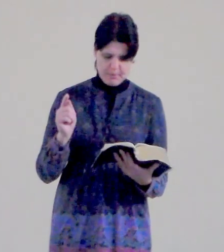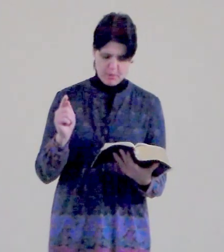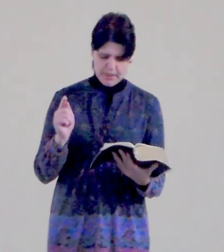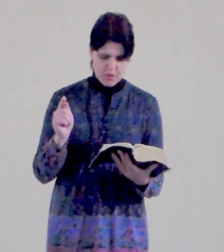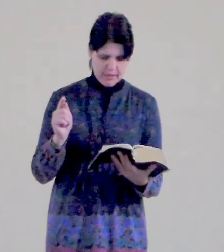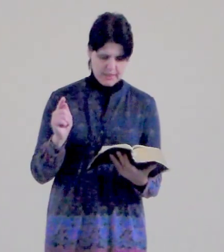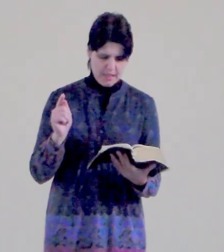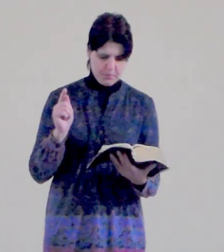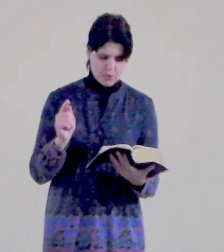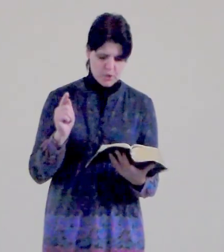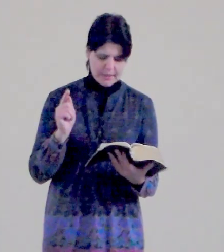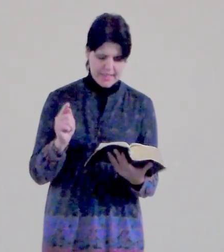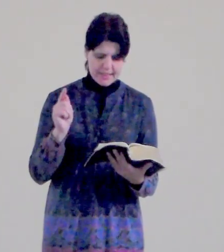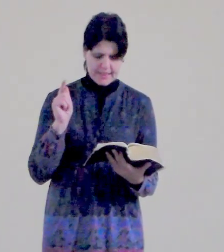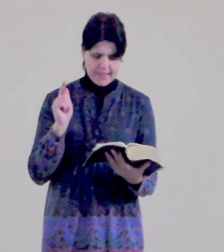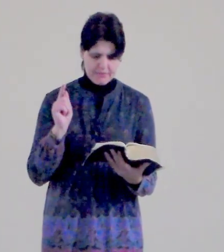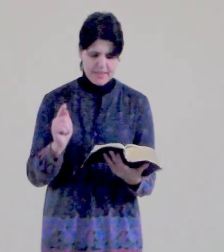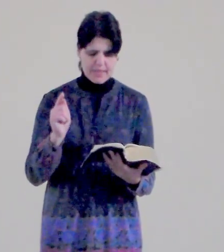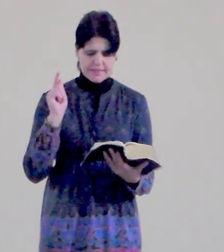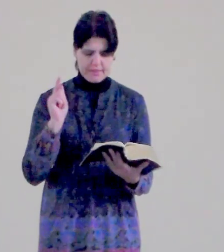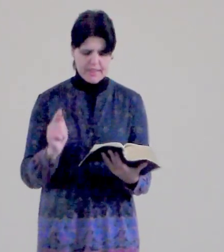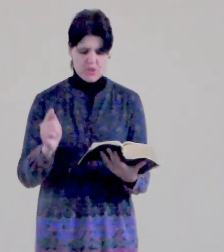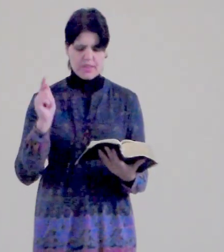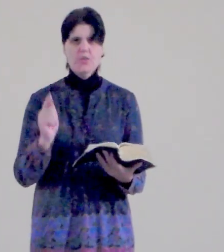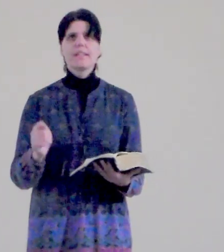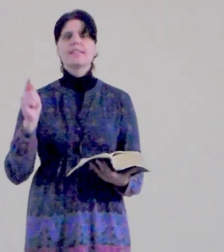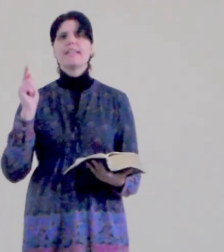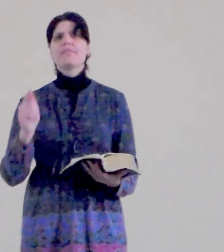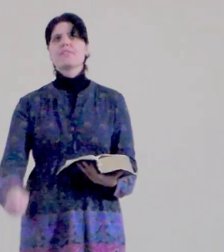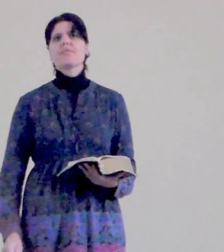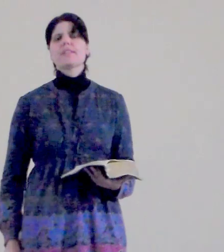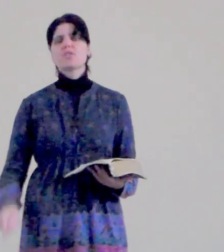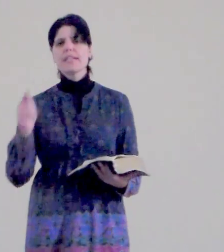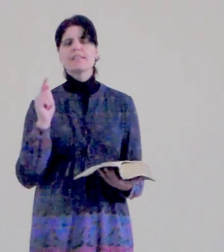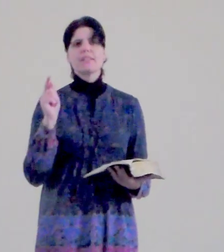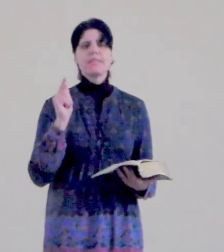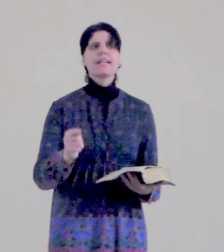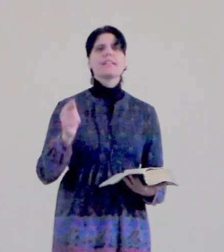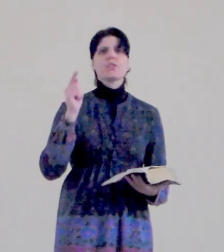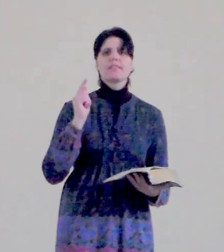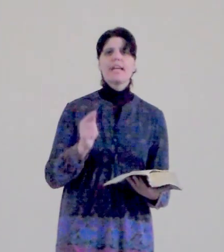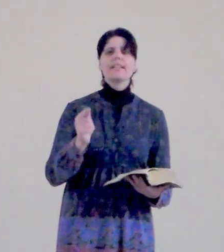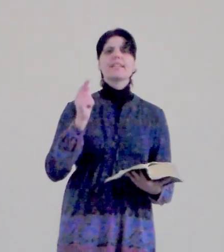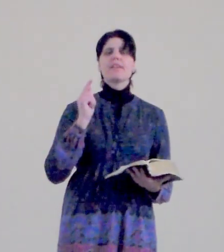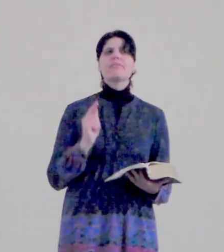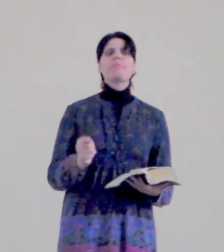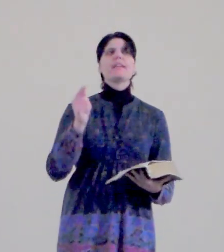Můžeme pokračovat dál, protože ten, který je ve vás, větší než ten, který je ve světě. Říká si někdy, že ten, který je ve mně